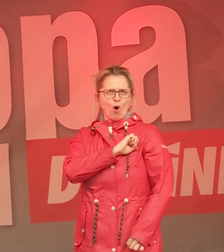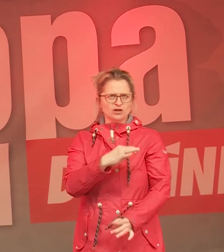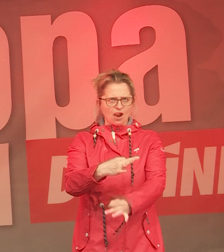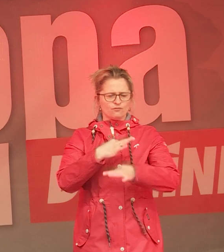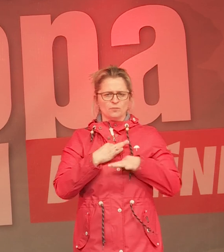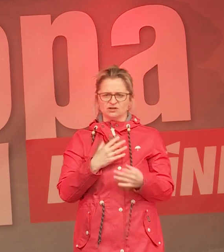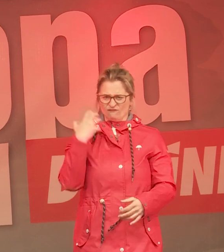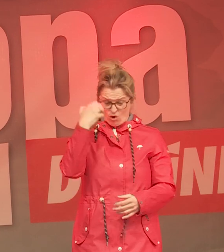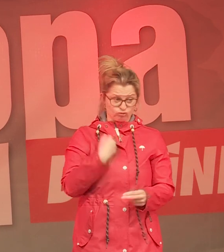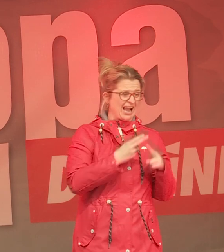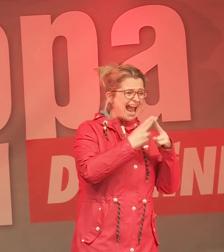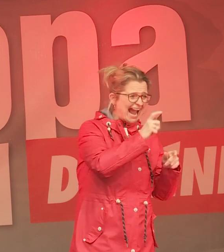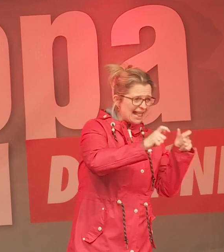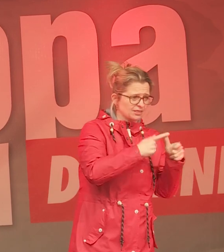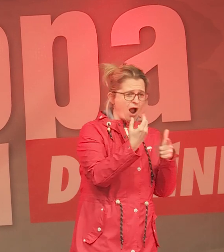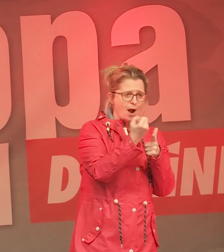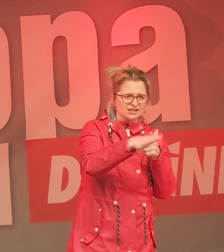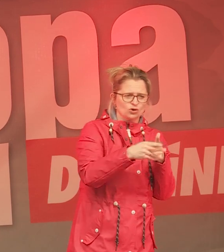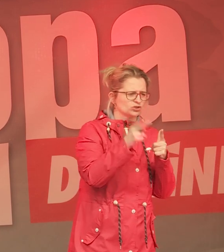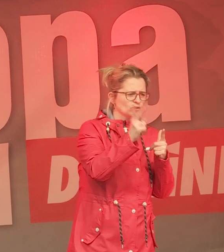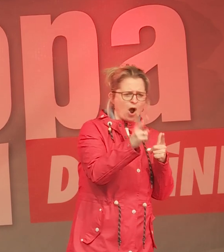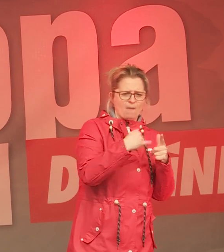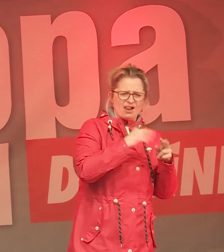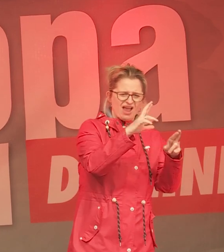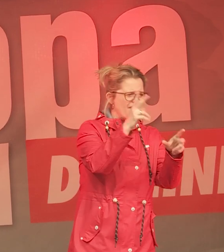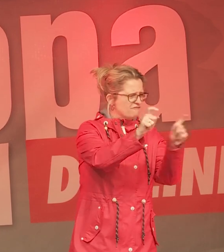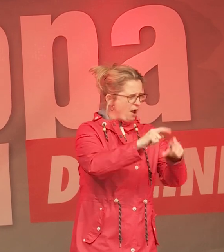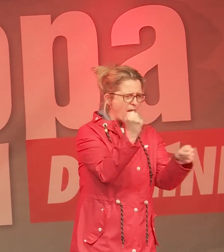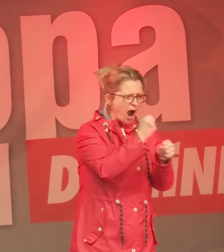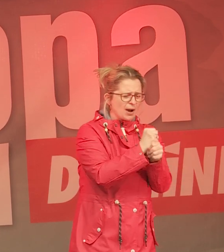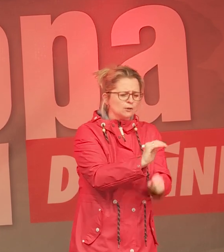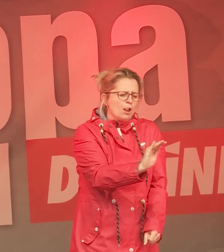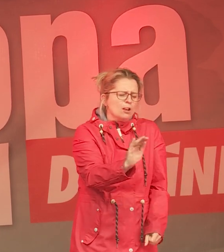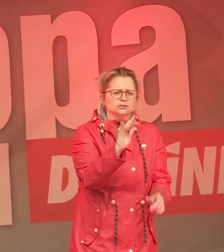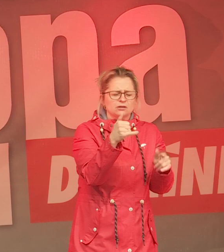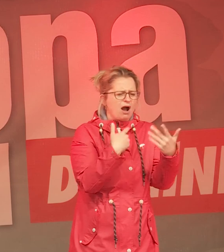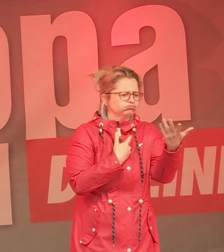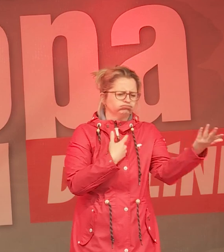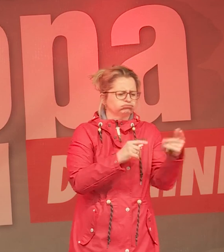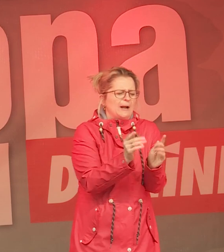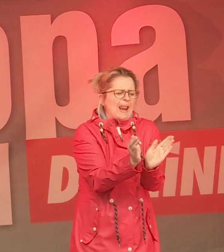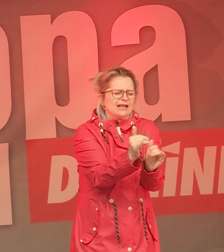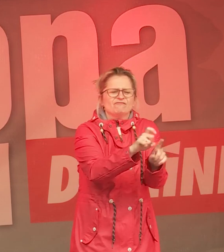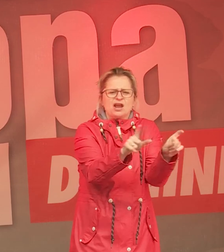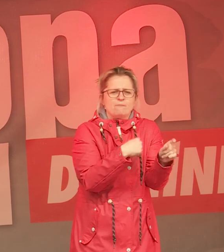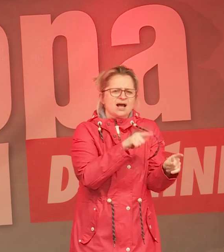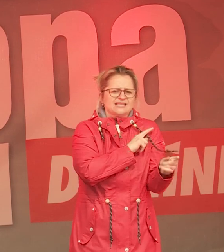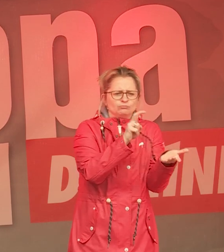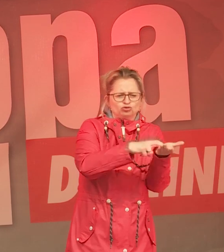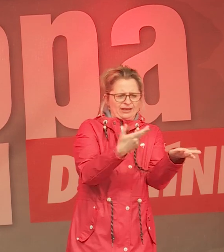kein Rentner, kein Arbeitsloser, kein normaler Arbeitnehmer, auch kein kleiner, kleiner Selbstständiger oder